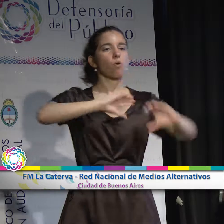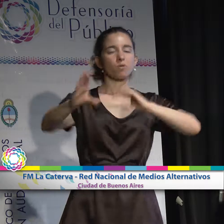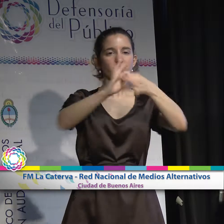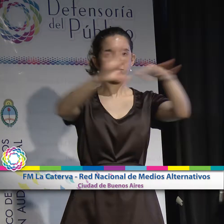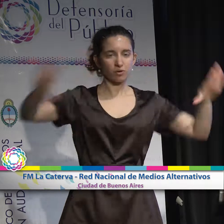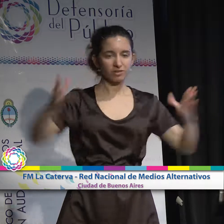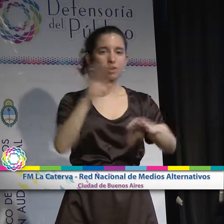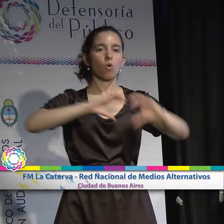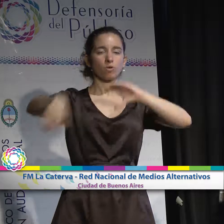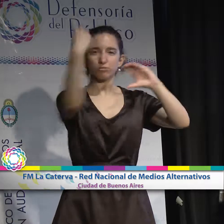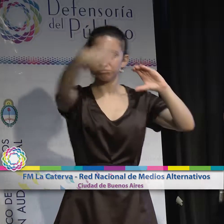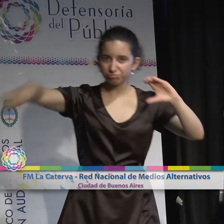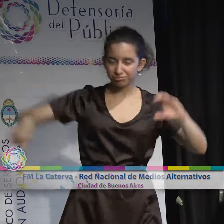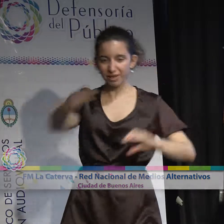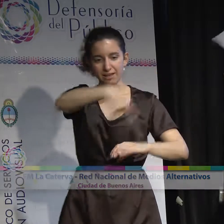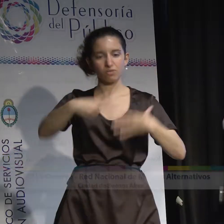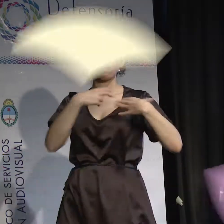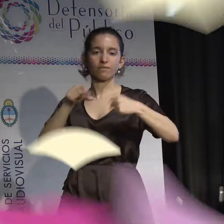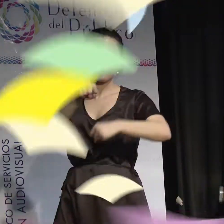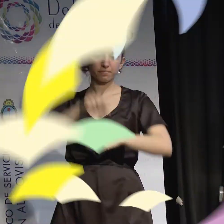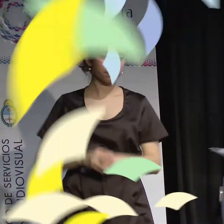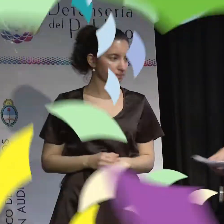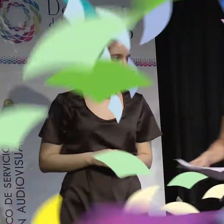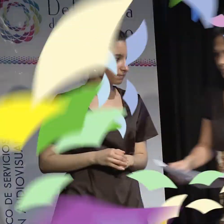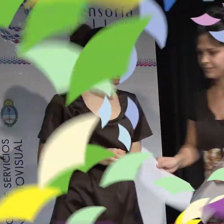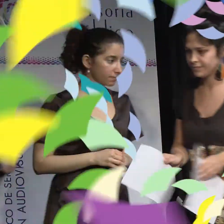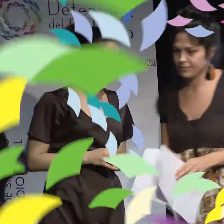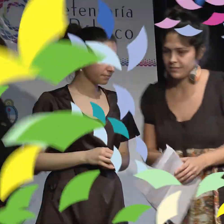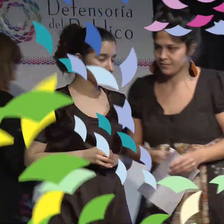que defendemos. Gracias. Gracias.